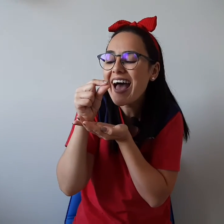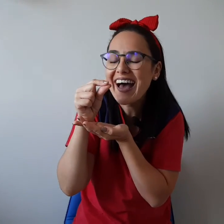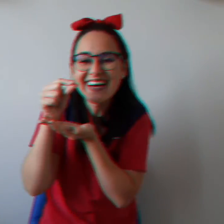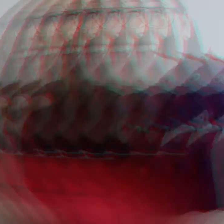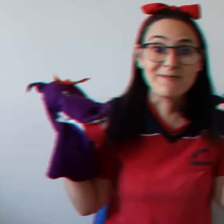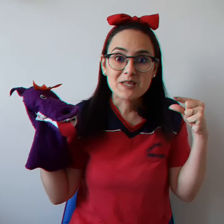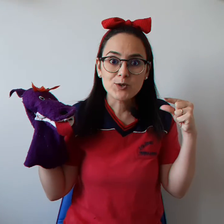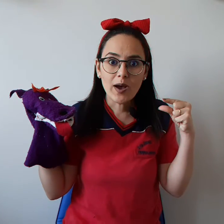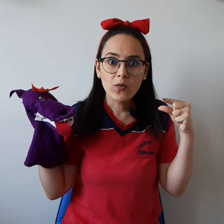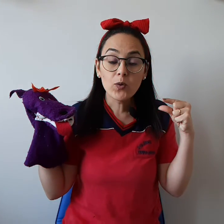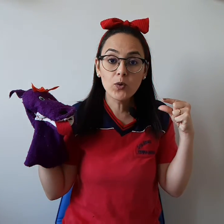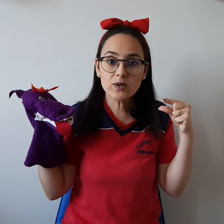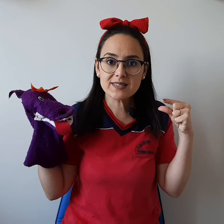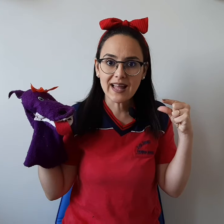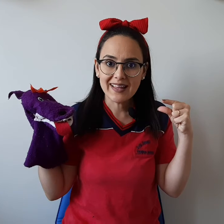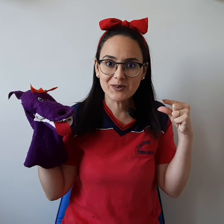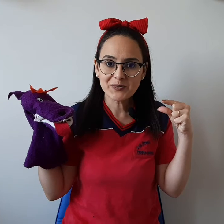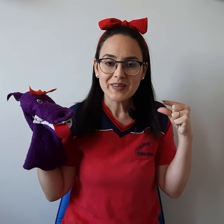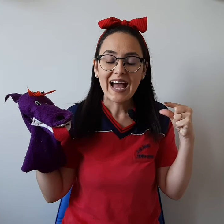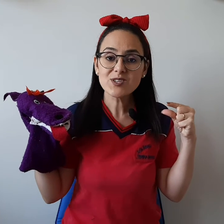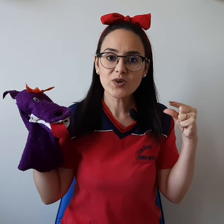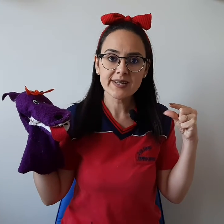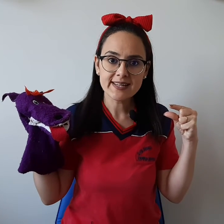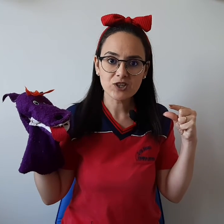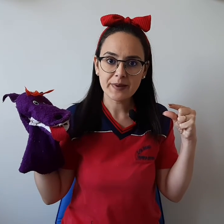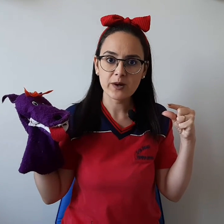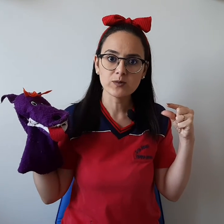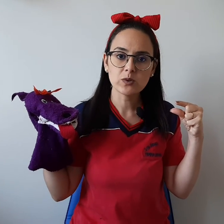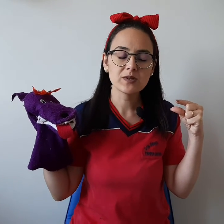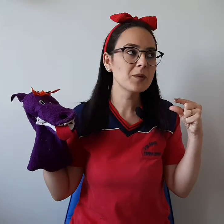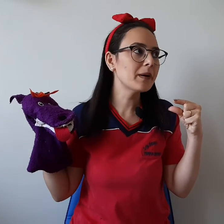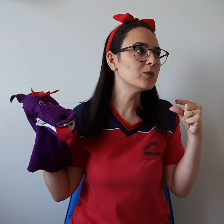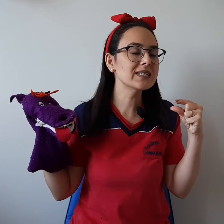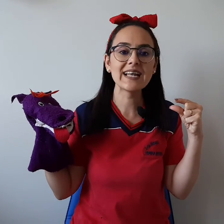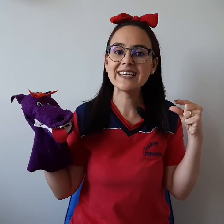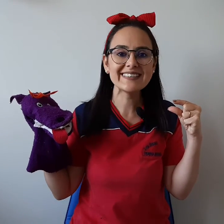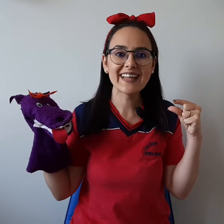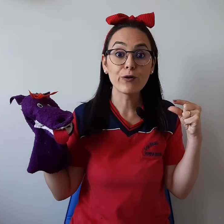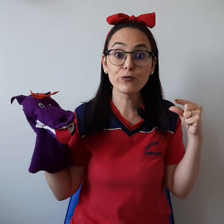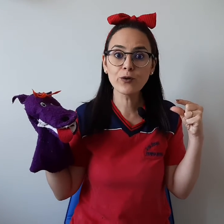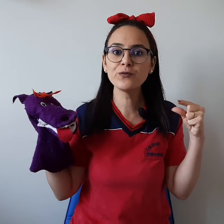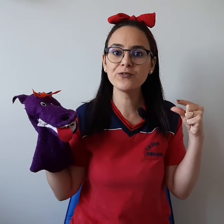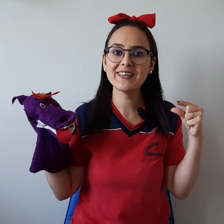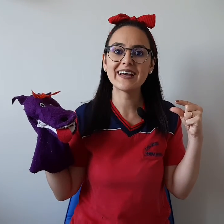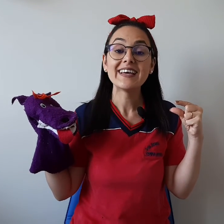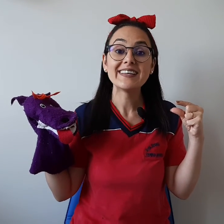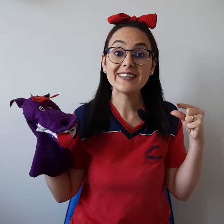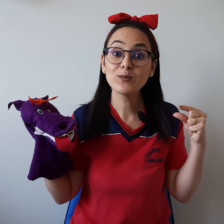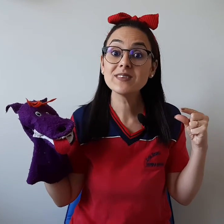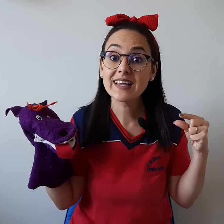E aí, pessoal, gostaram? A historinha que a Tia Mayera contou Tem uma música linda Fofinha Então,